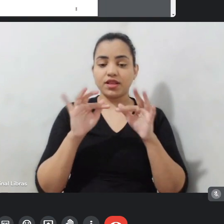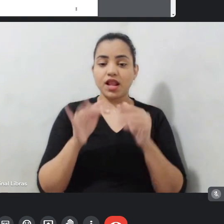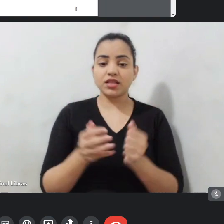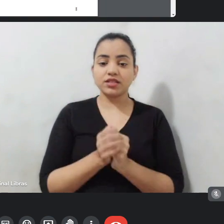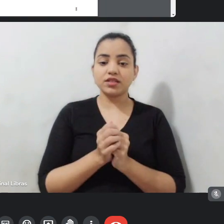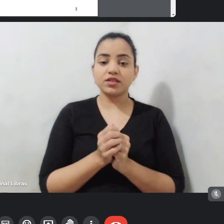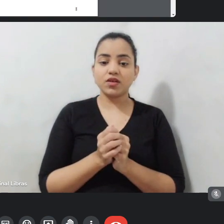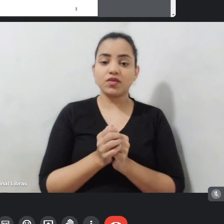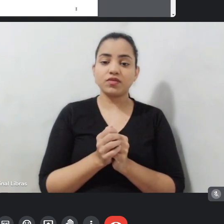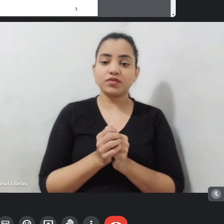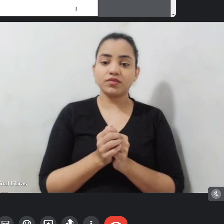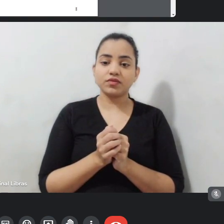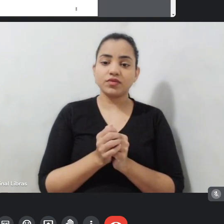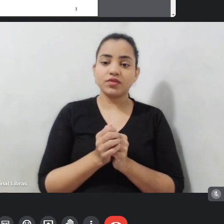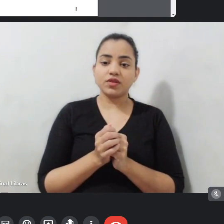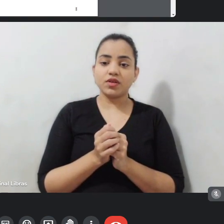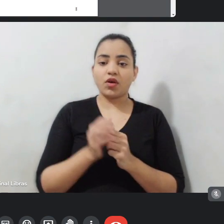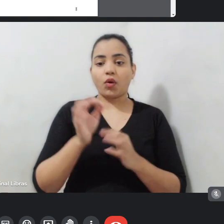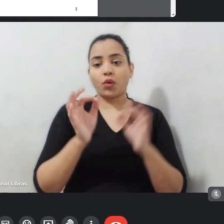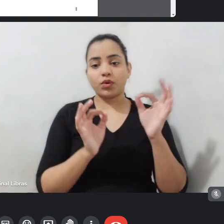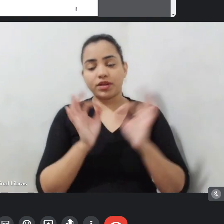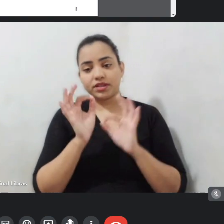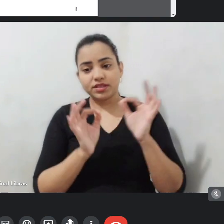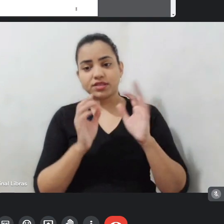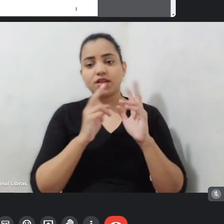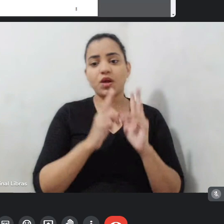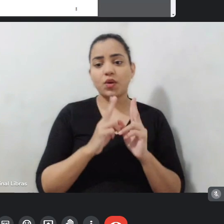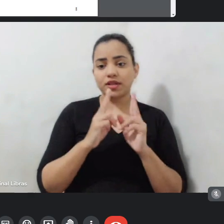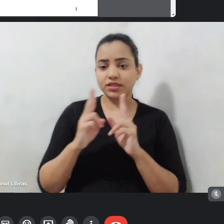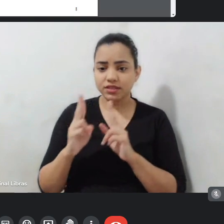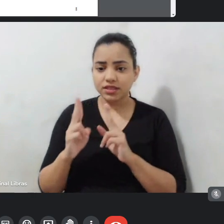a montagem, edição, polimetria,